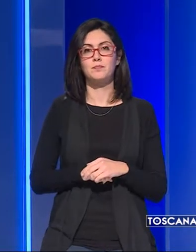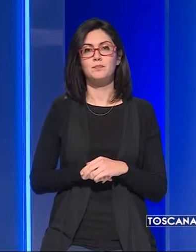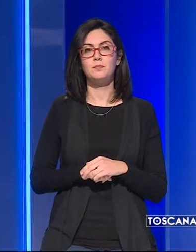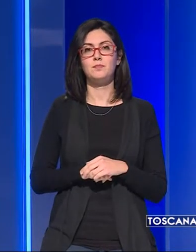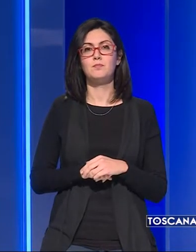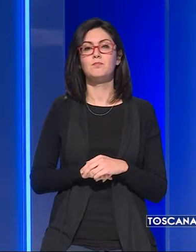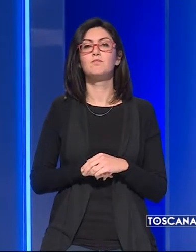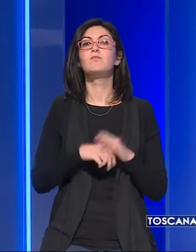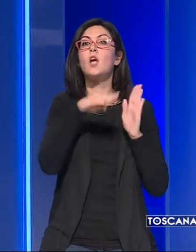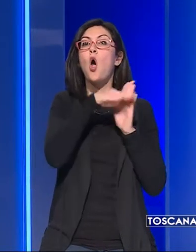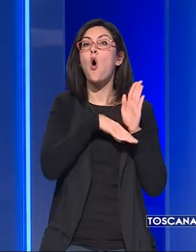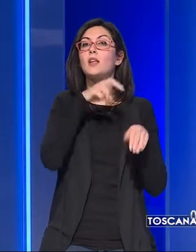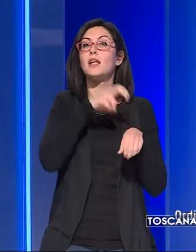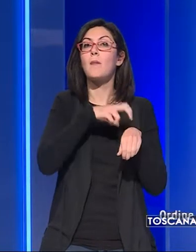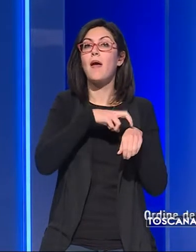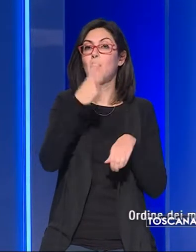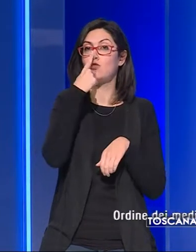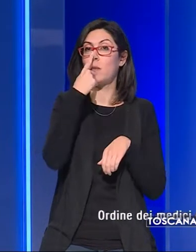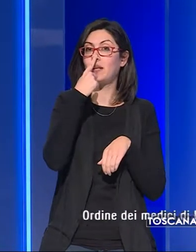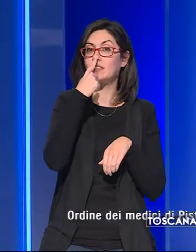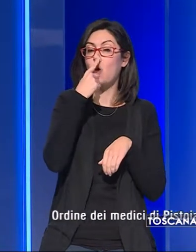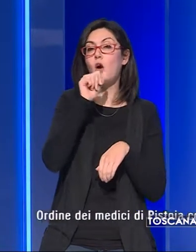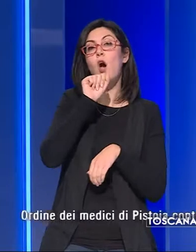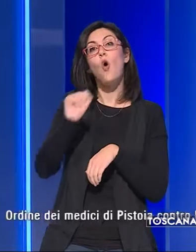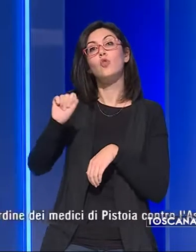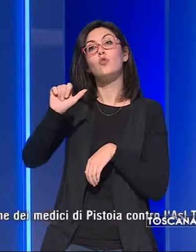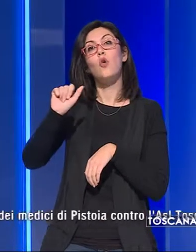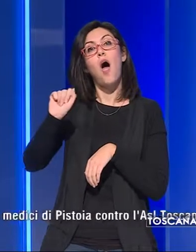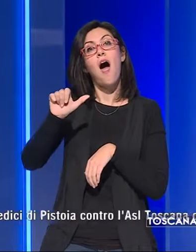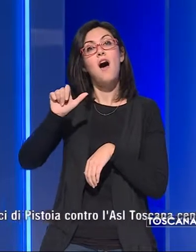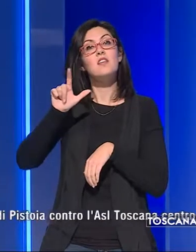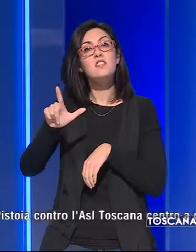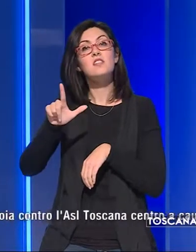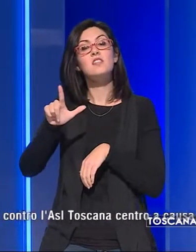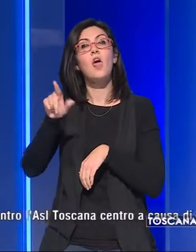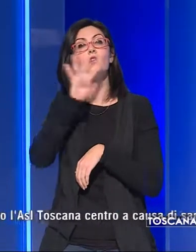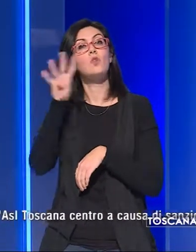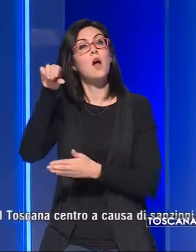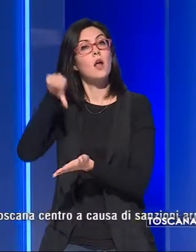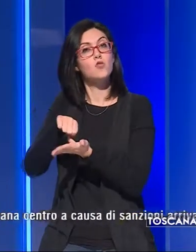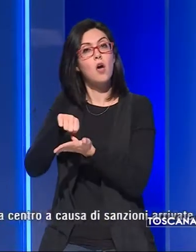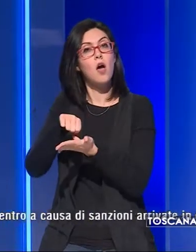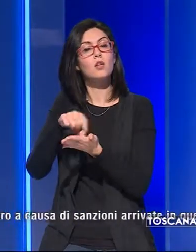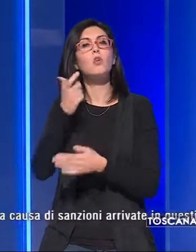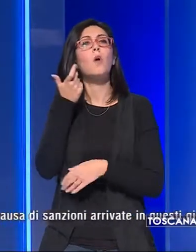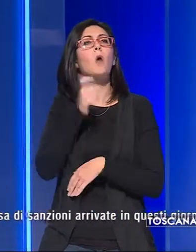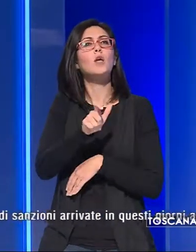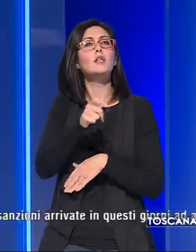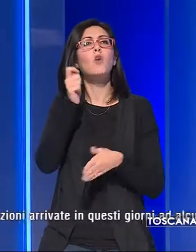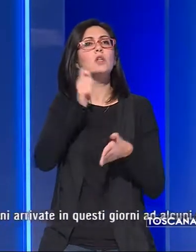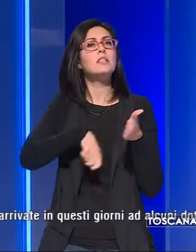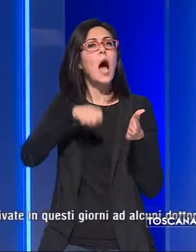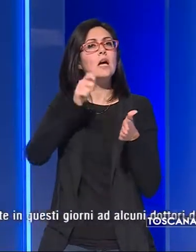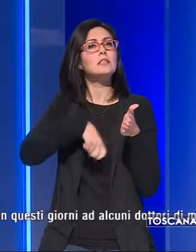Ordine dei medici di Pistoia contro l'ASL Toscana Centro, a causa di sanzioni